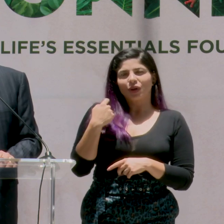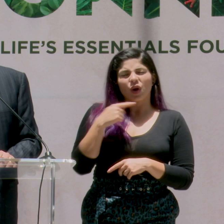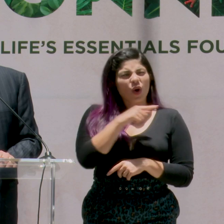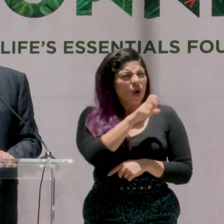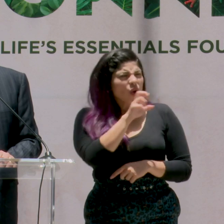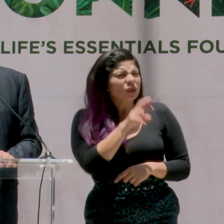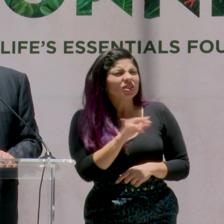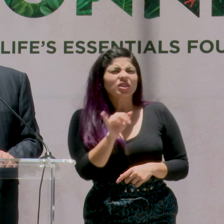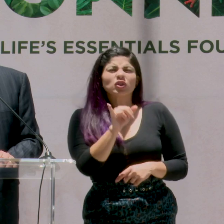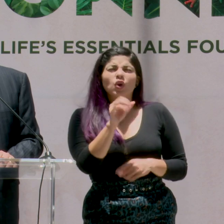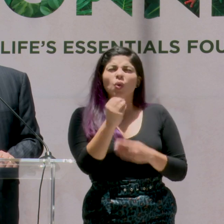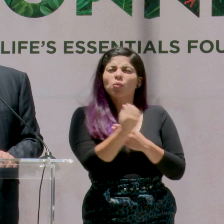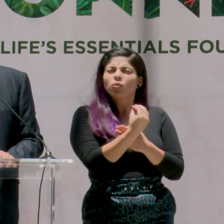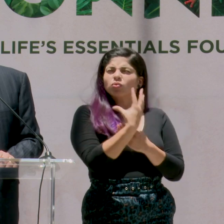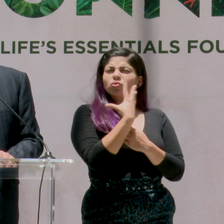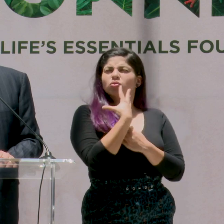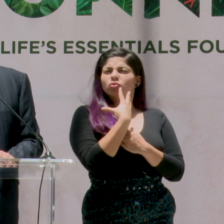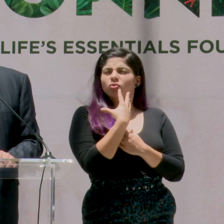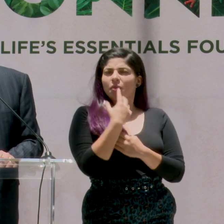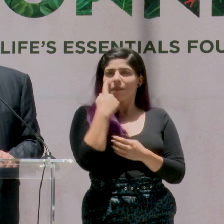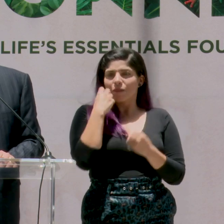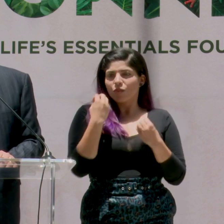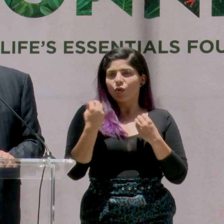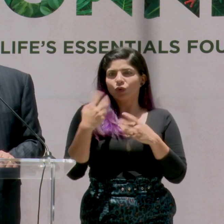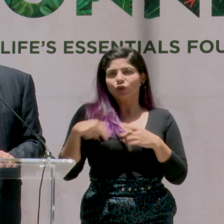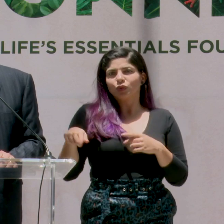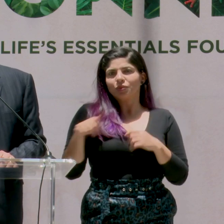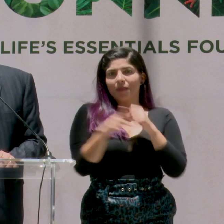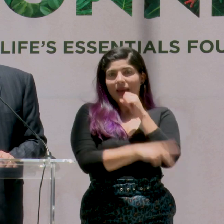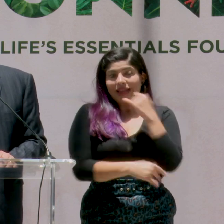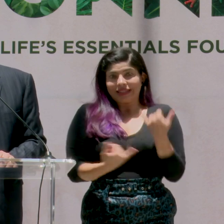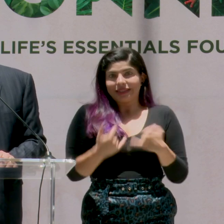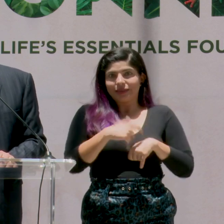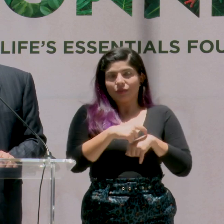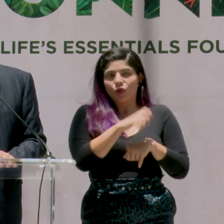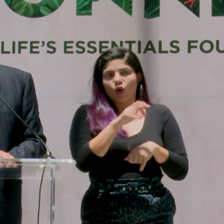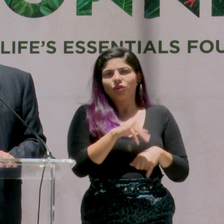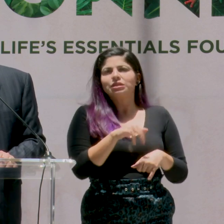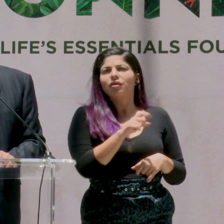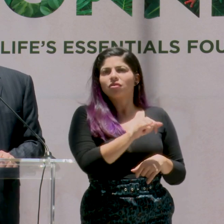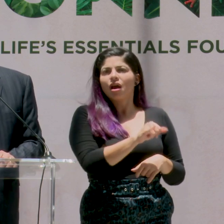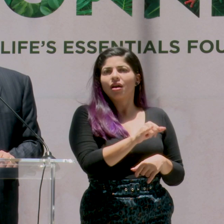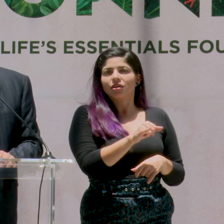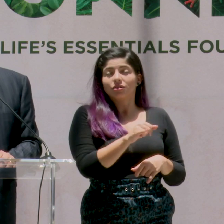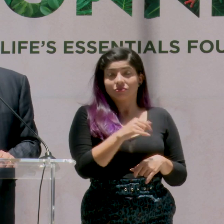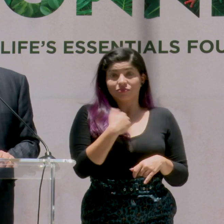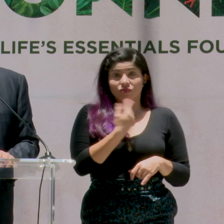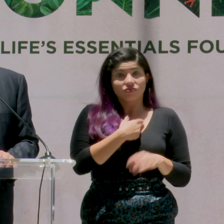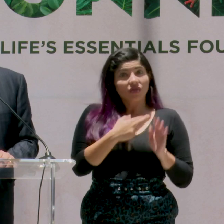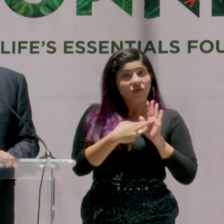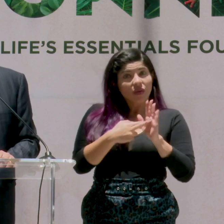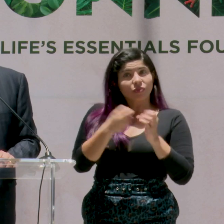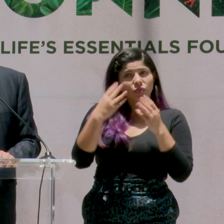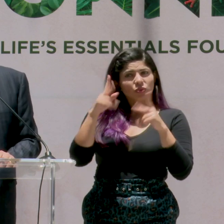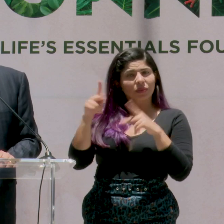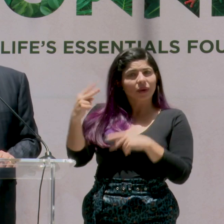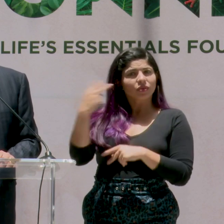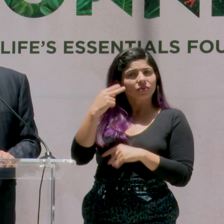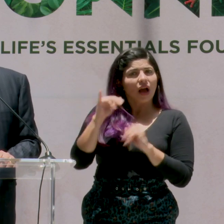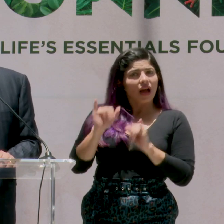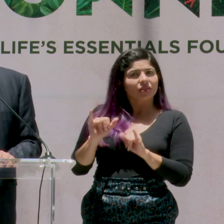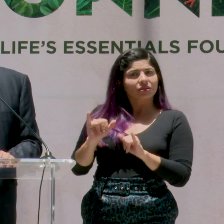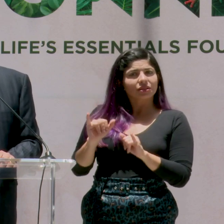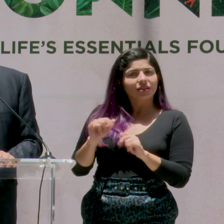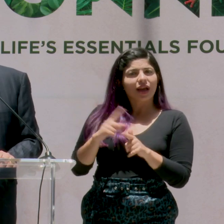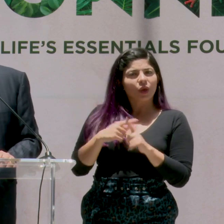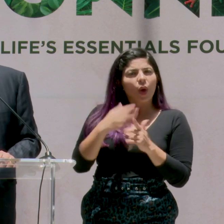Costa Rica es como un faro para muchos países en este momento. Y eso es lo que representamos para mucha gente. Tal